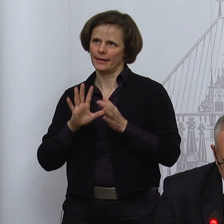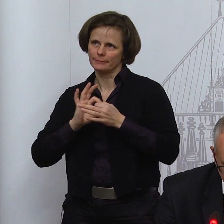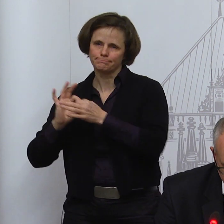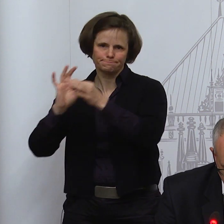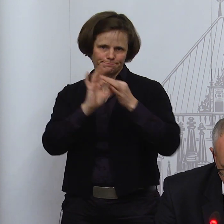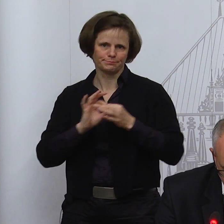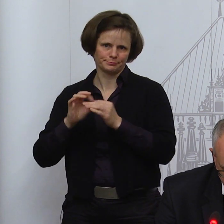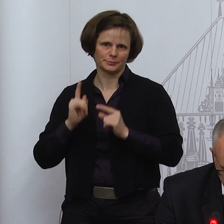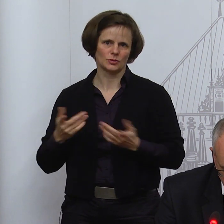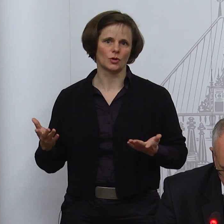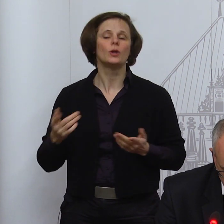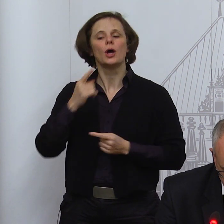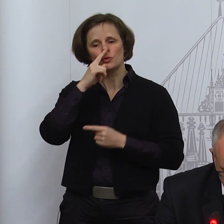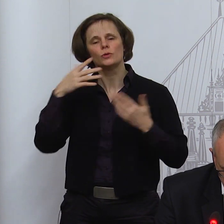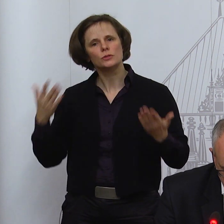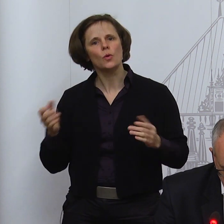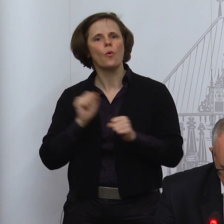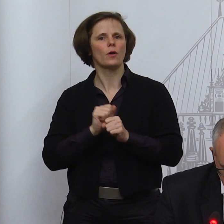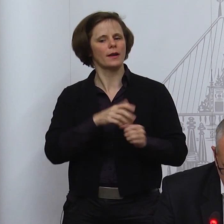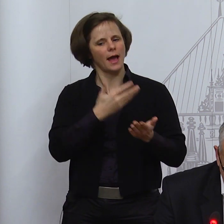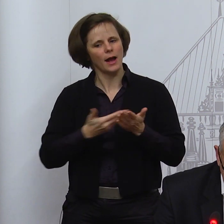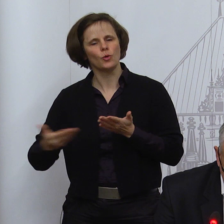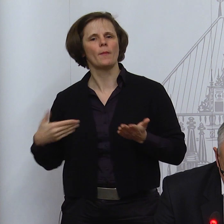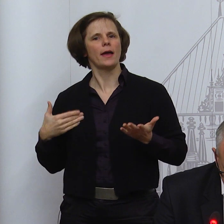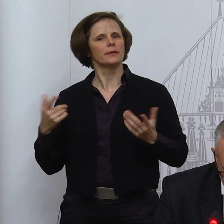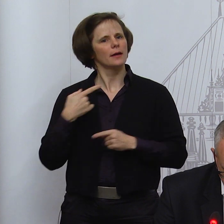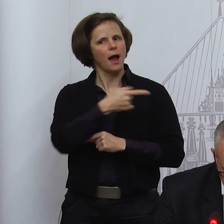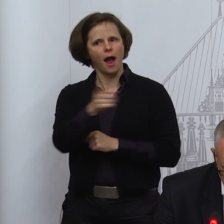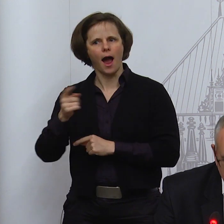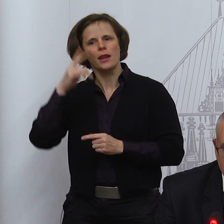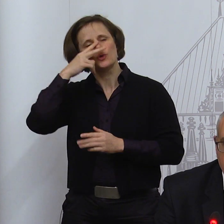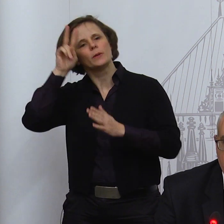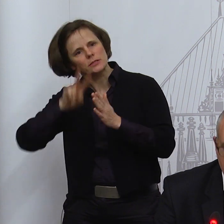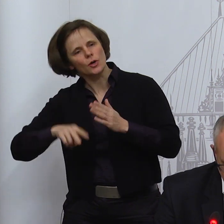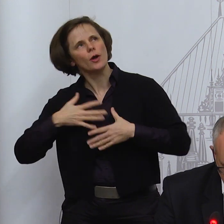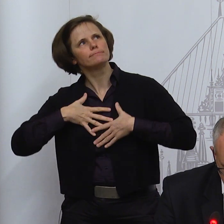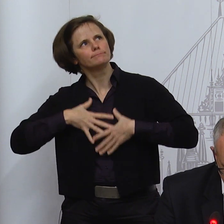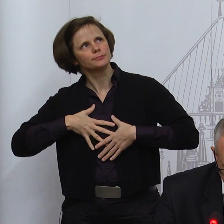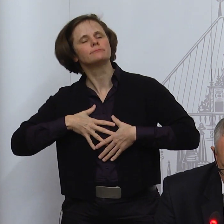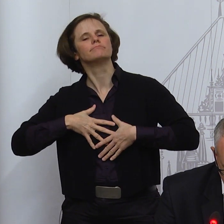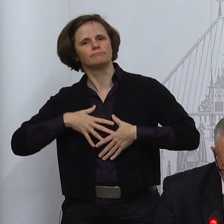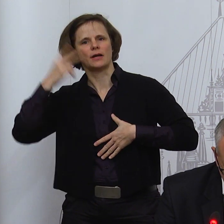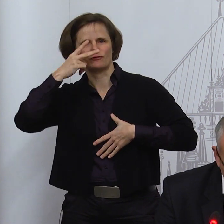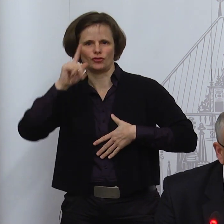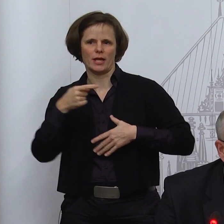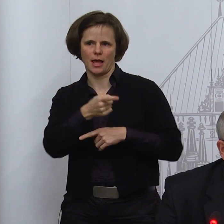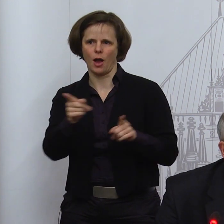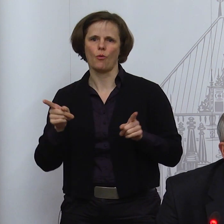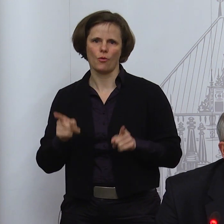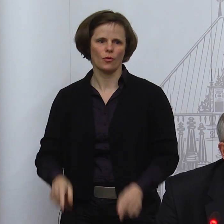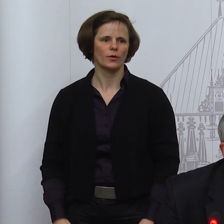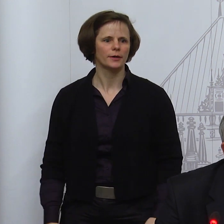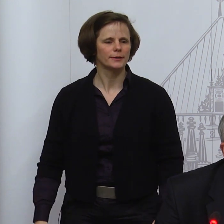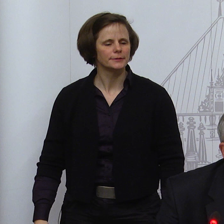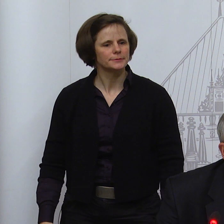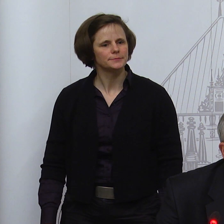auch überzeugend argumentiert werden. Wir haben zweitens die besondere Herausforderung durch die neuen